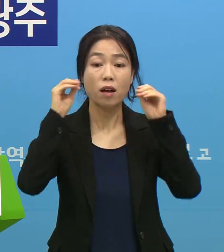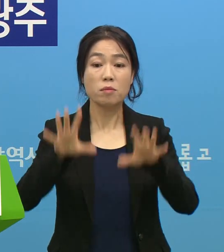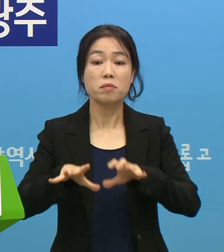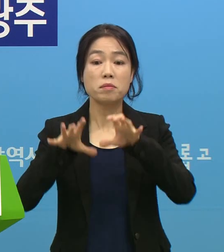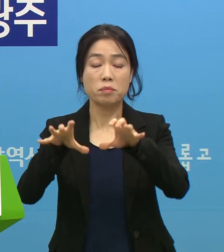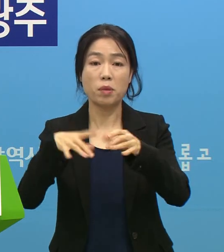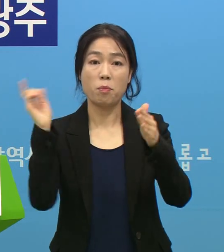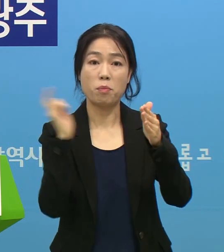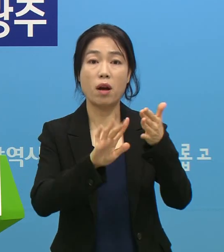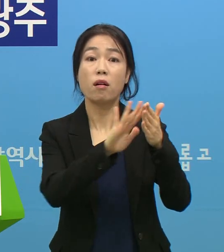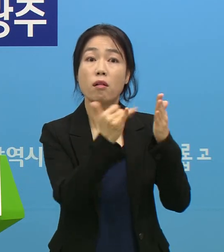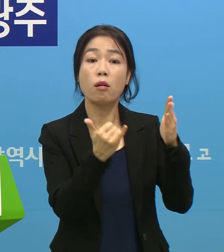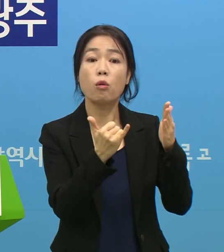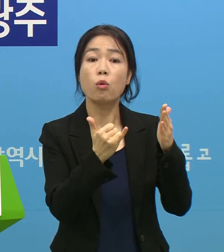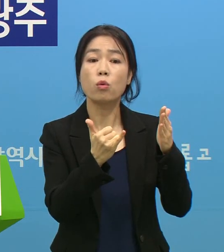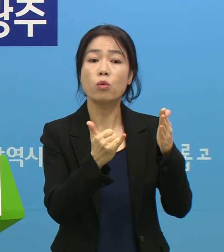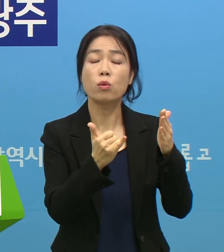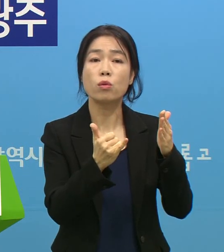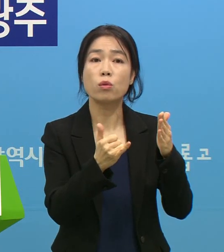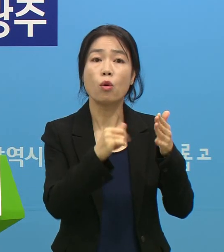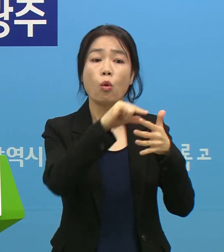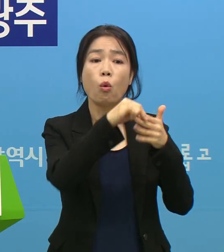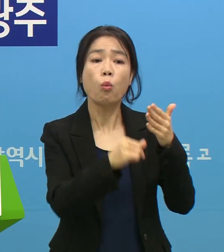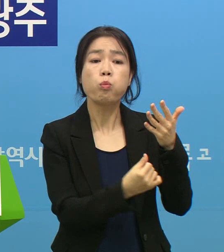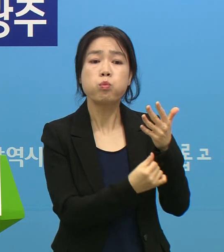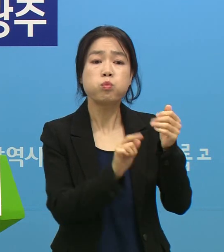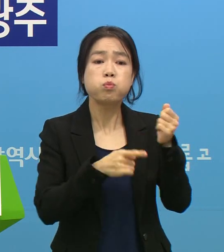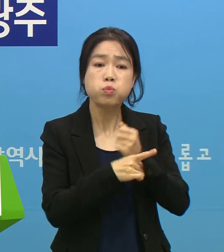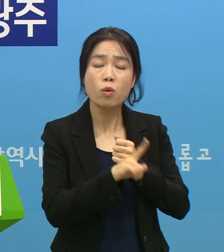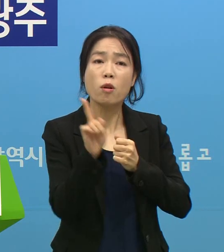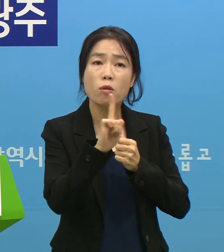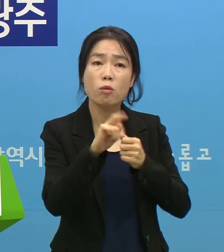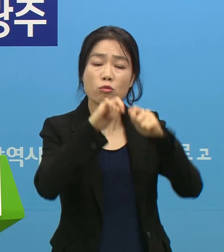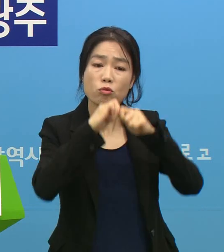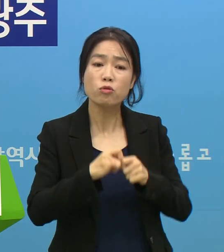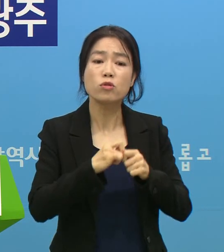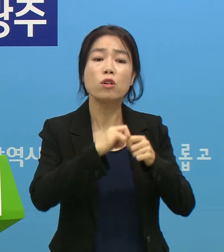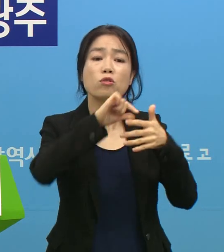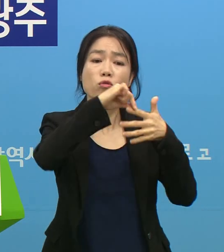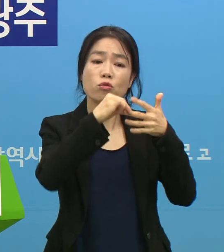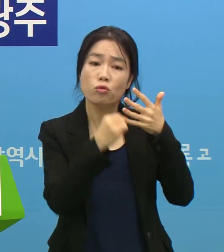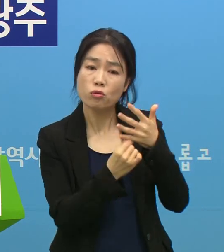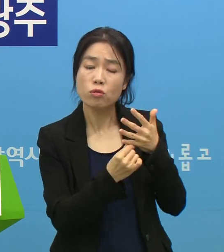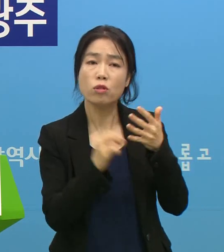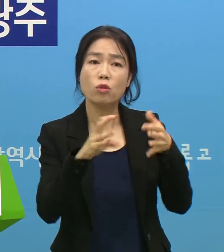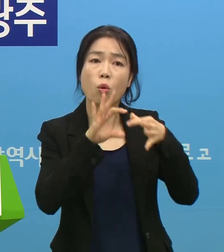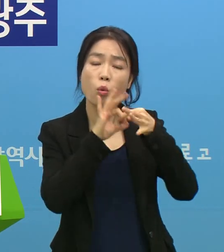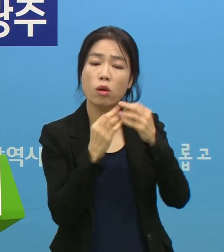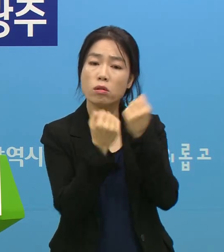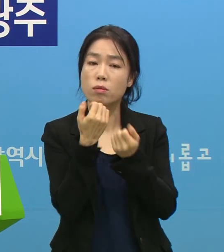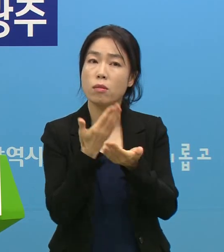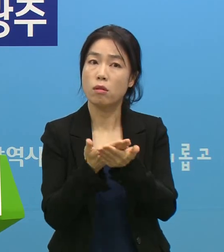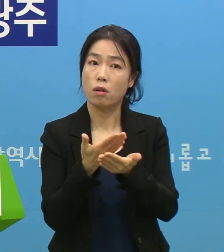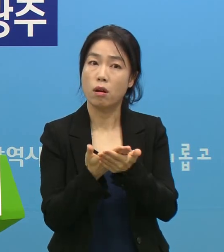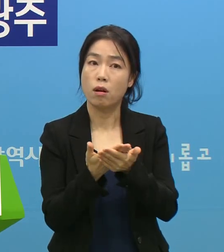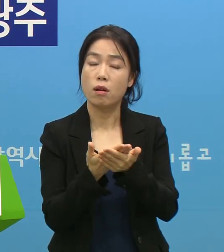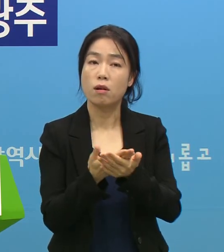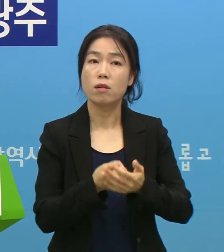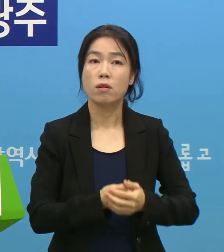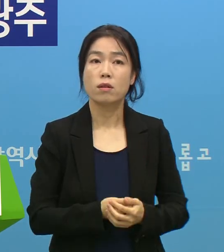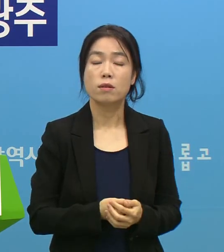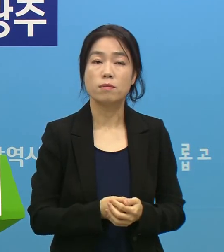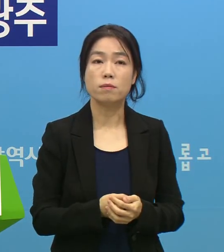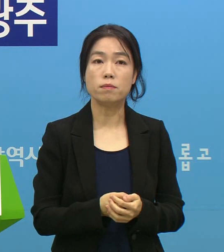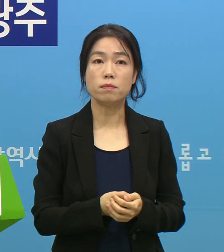집회 확진 일가족이 어떠한 경위로 차례로 확진을 받게 됐는지 구체적인 순수와 관계 설명을 요구하셨는데요.